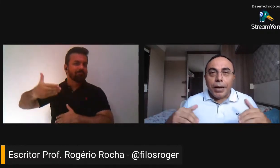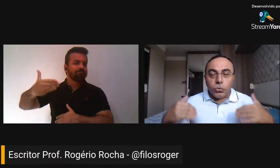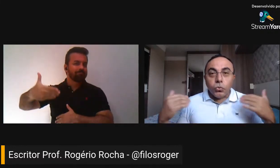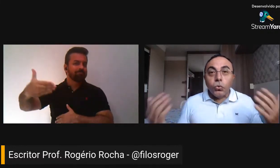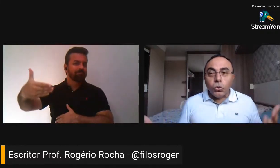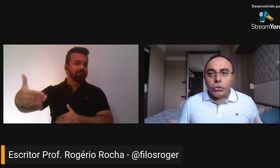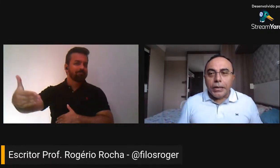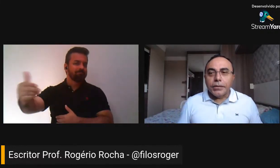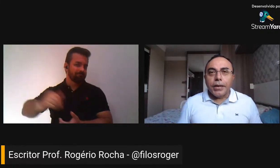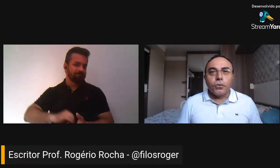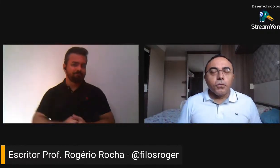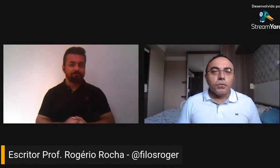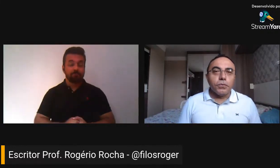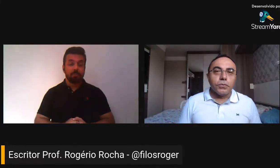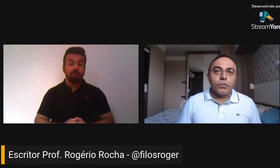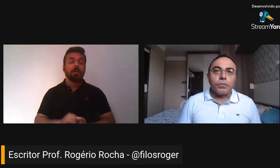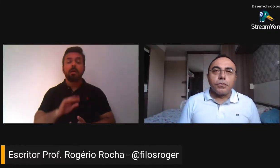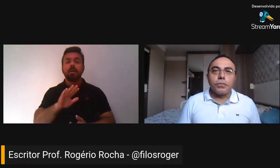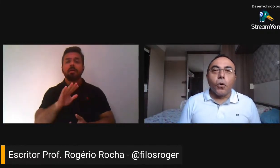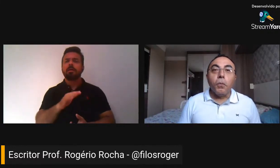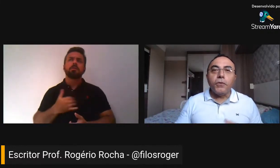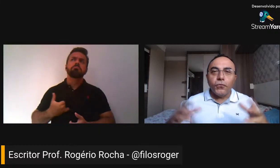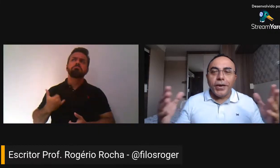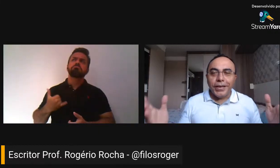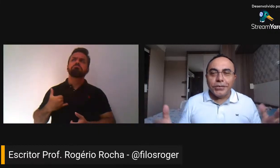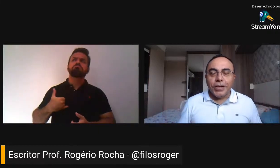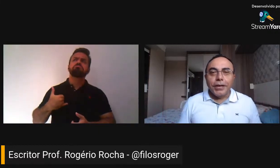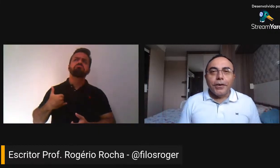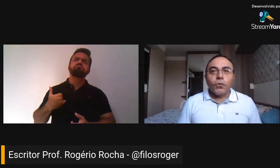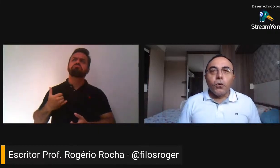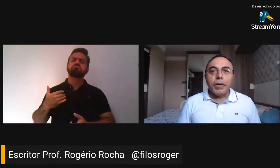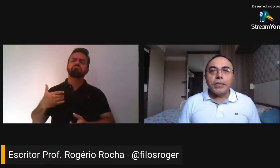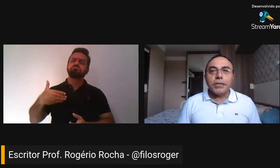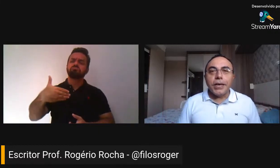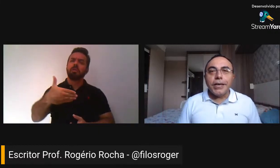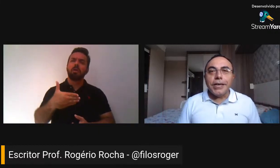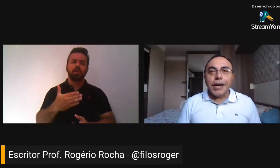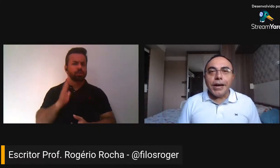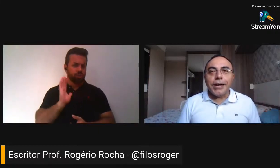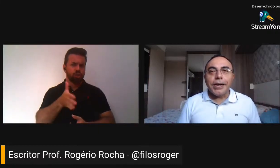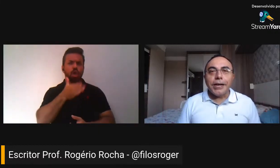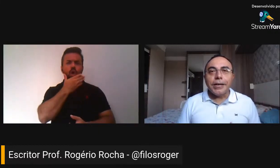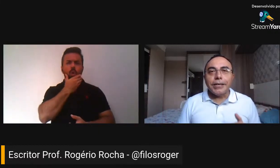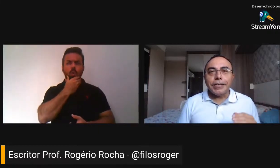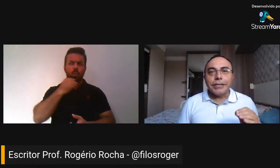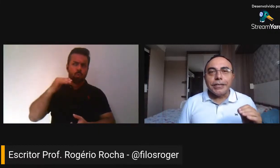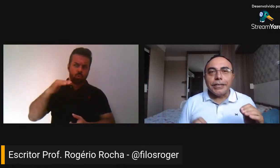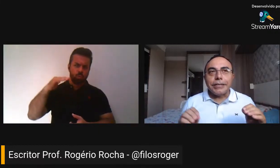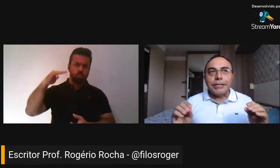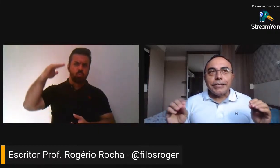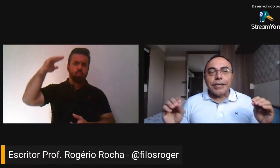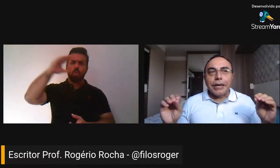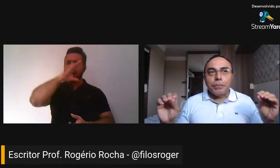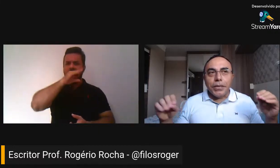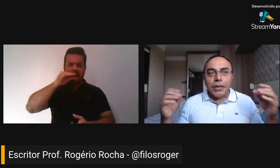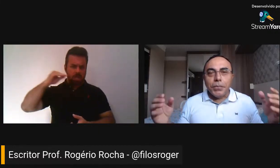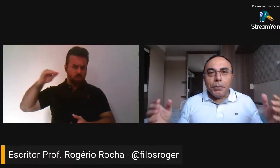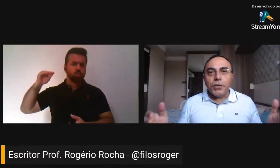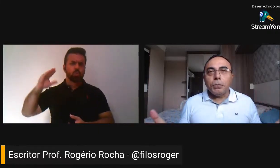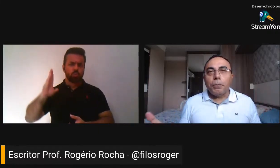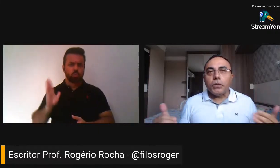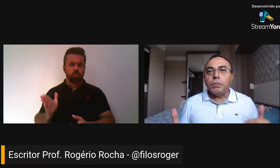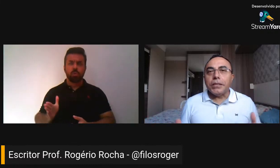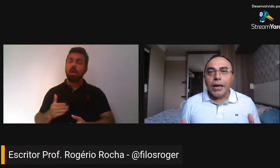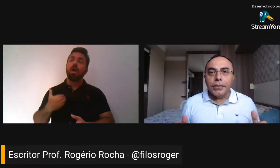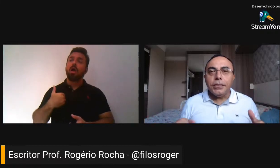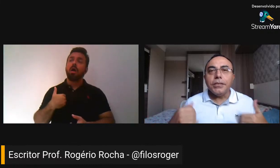maduro, já com o homem feito, eu comecei a abrir a